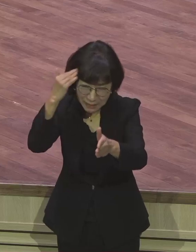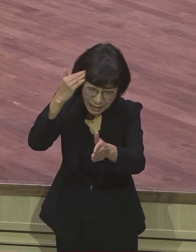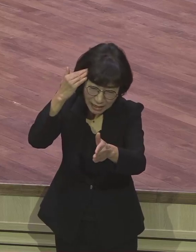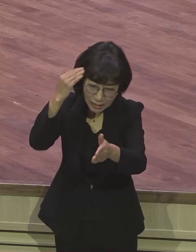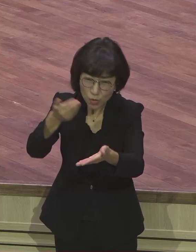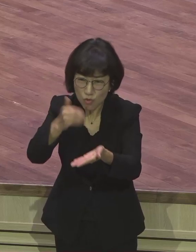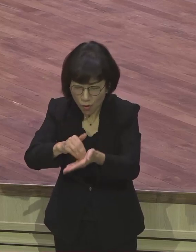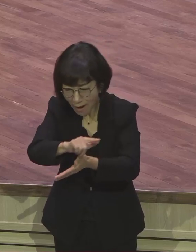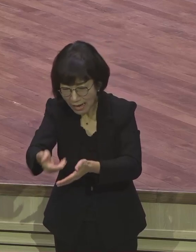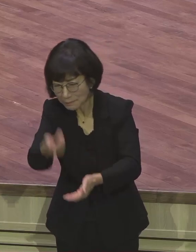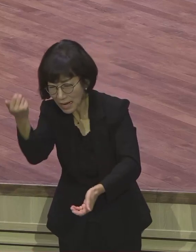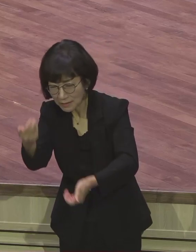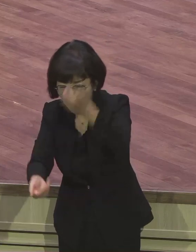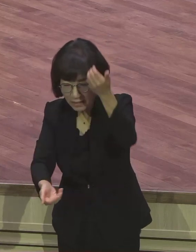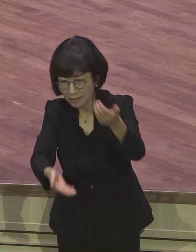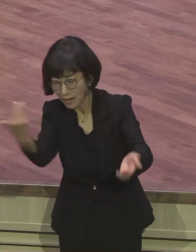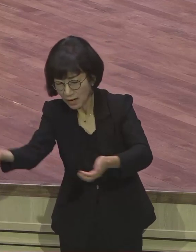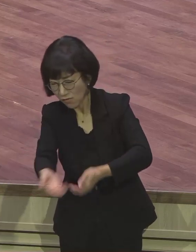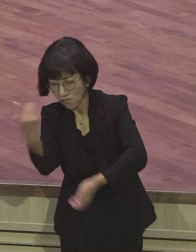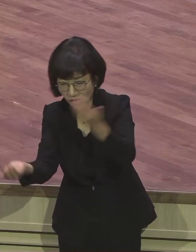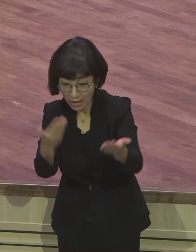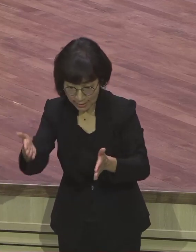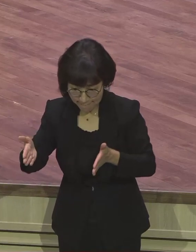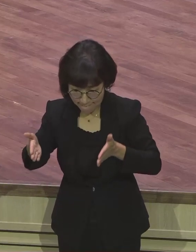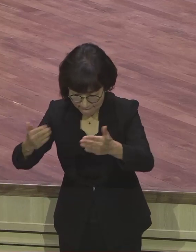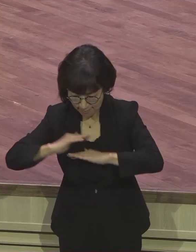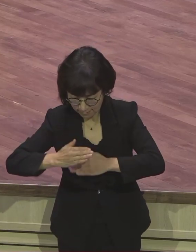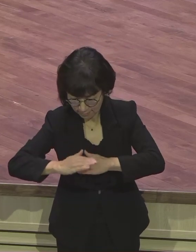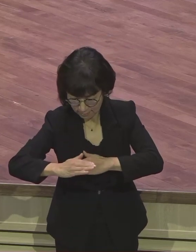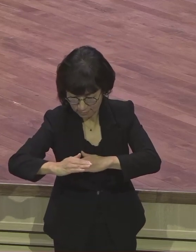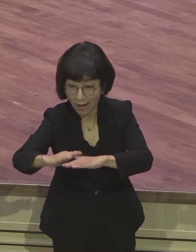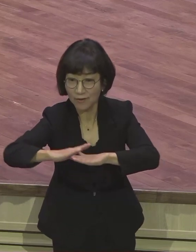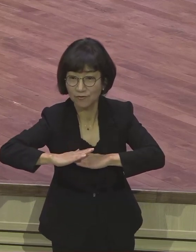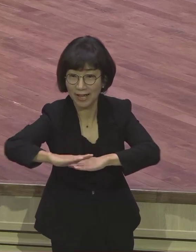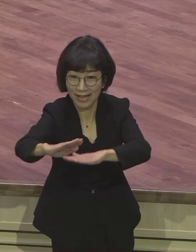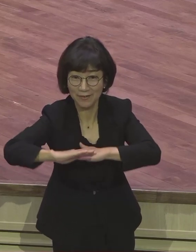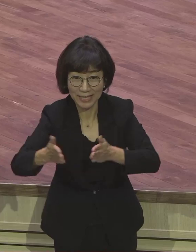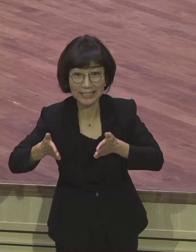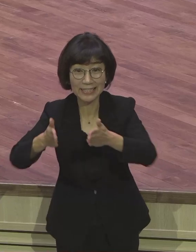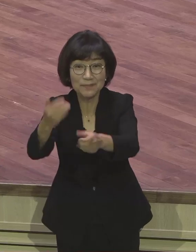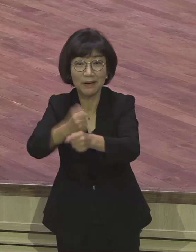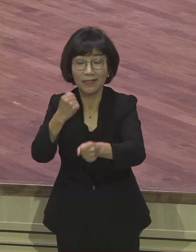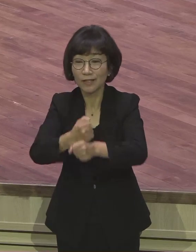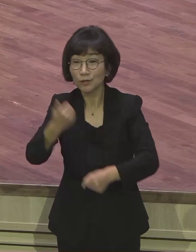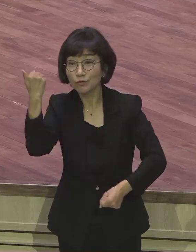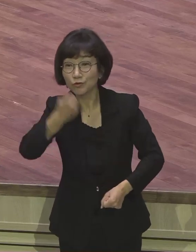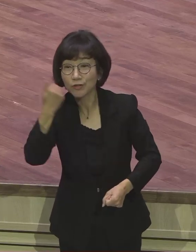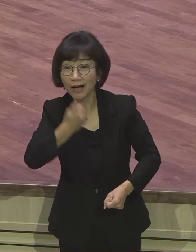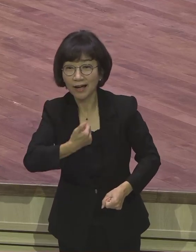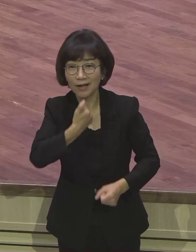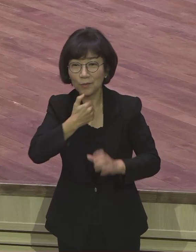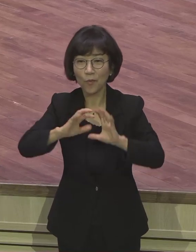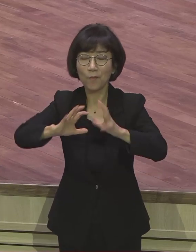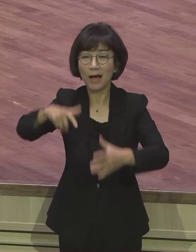제거하고 확실하게 도로를 닦아 놓은 역할을 누가 했냐. 로마 공병대가 했어요.